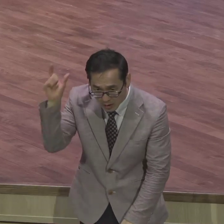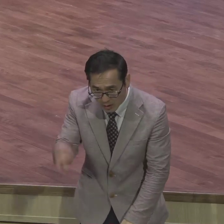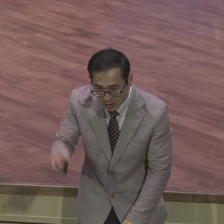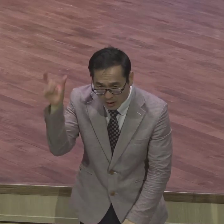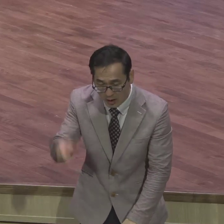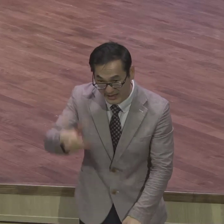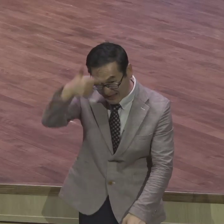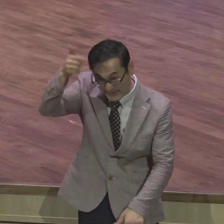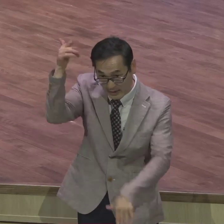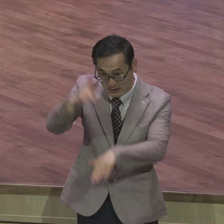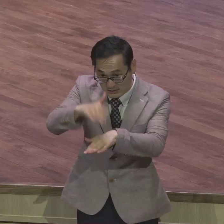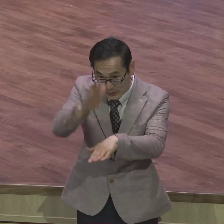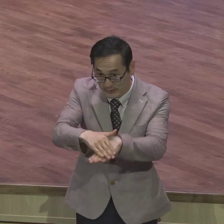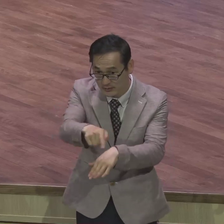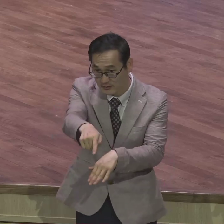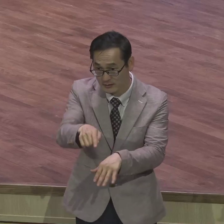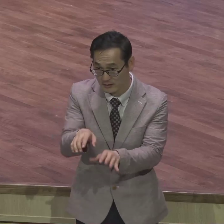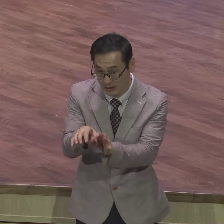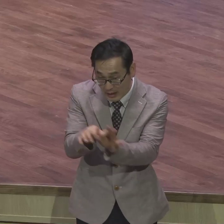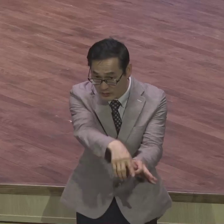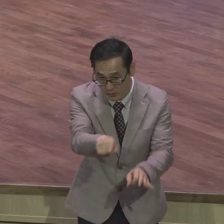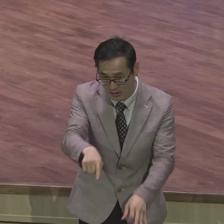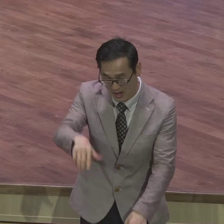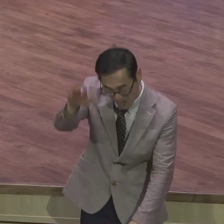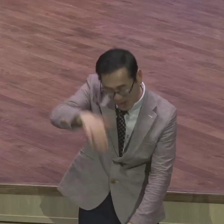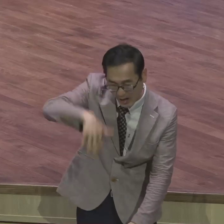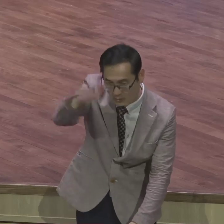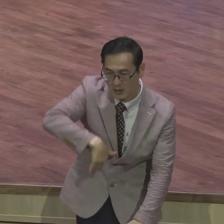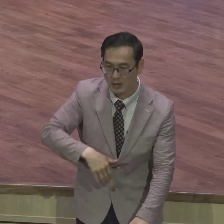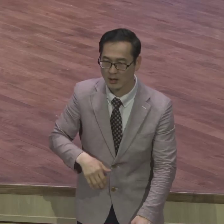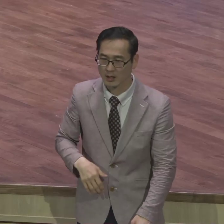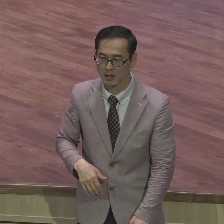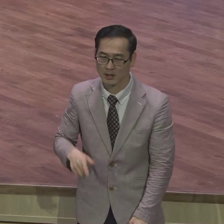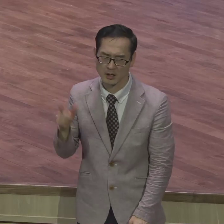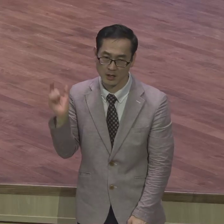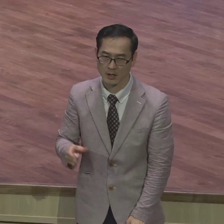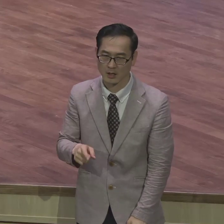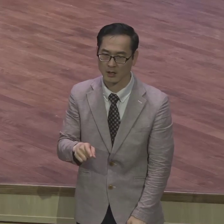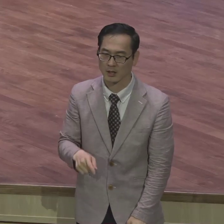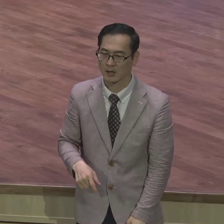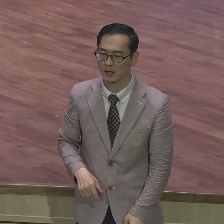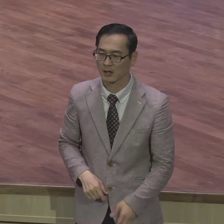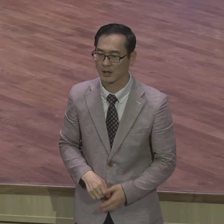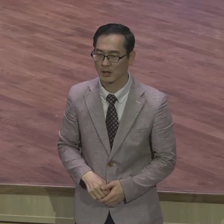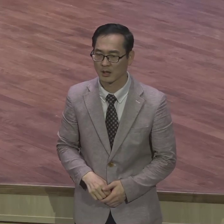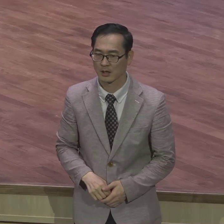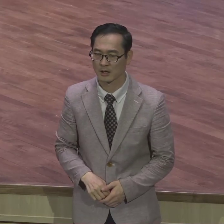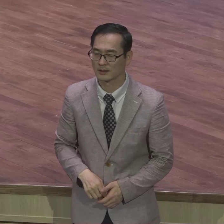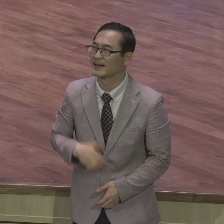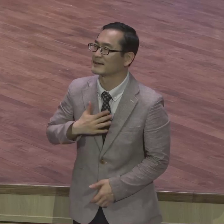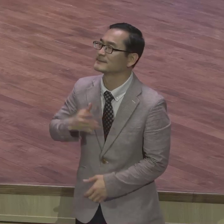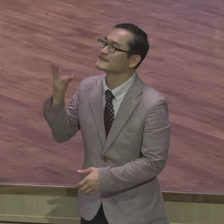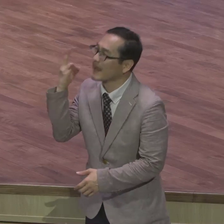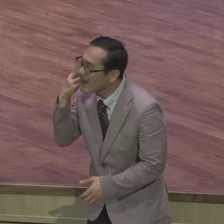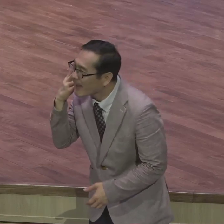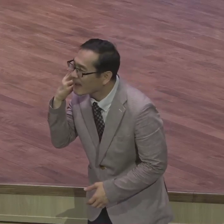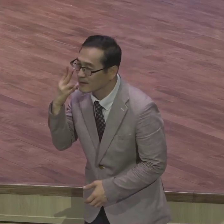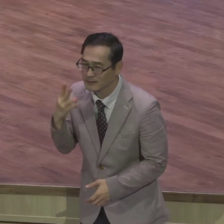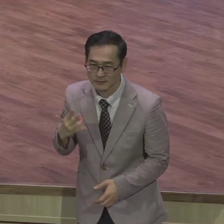버릇 애틀에 갇혀 있어 못 빠져나와 딱 던지고 빠져나오는데 못 빠져나와 그 갇혀 그 잡혀 있어